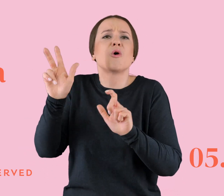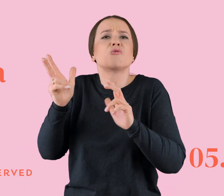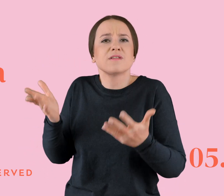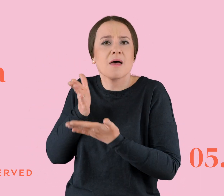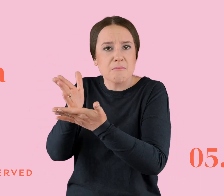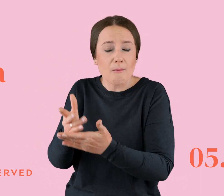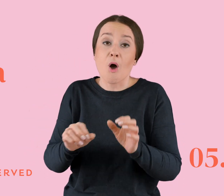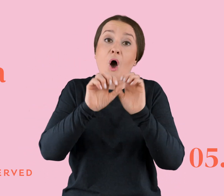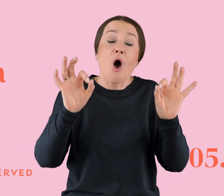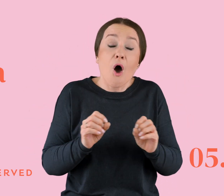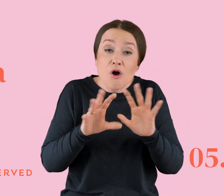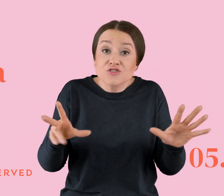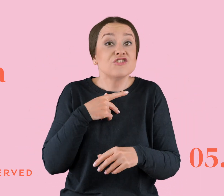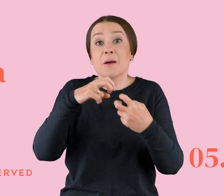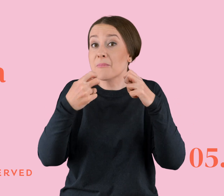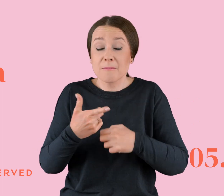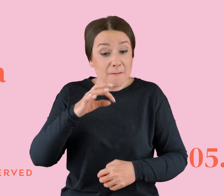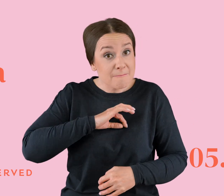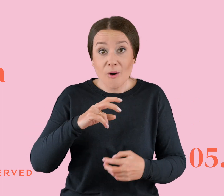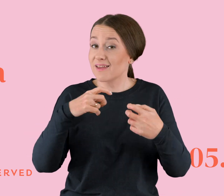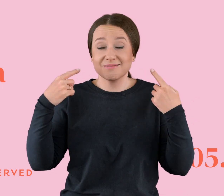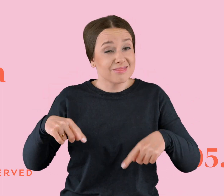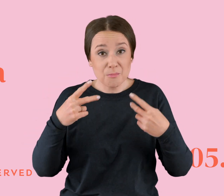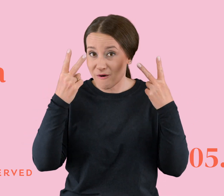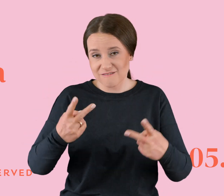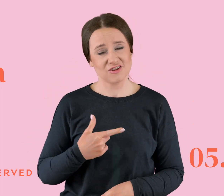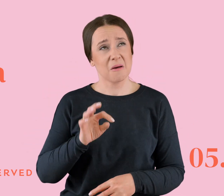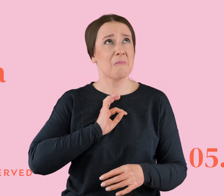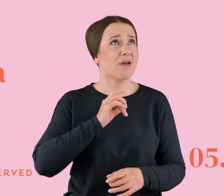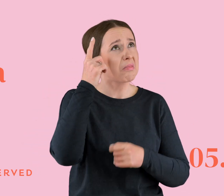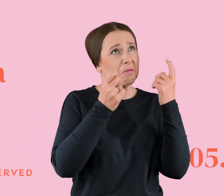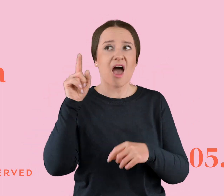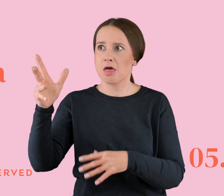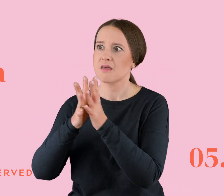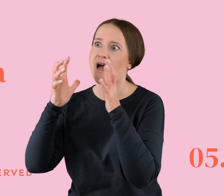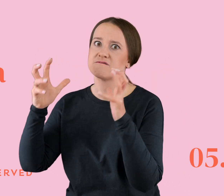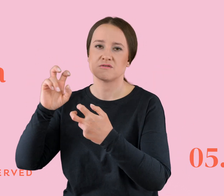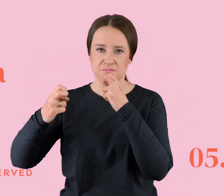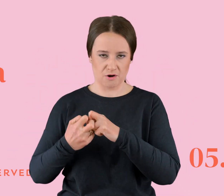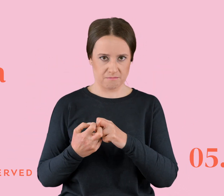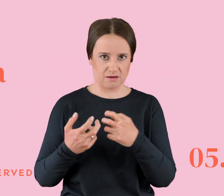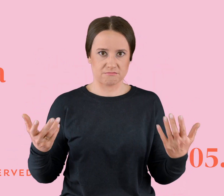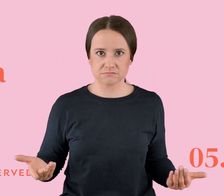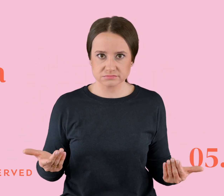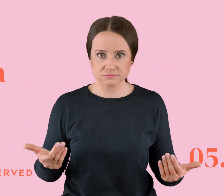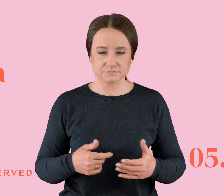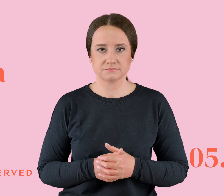Oczywiście moje problemy nie były istotne, no bo i tak przy jej problemach no to tylko jakieś moje wymysły, a nie własne realne problemy. Jest to bardzo